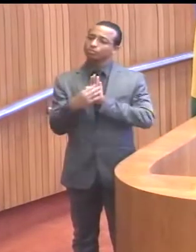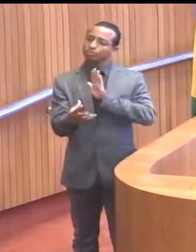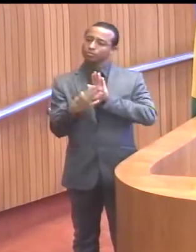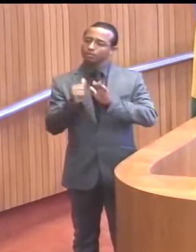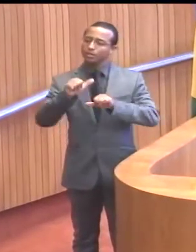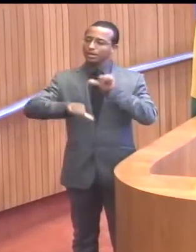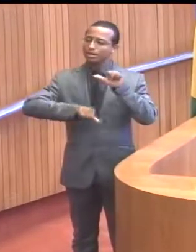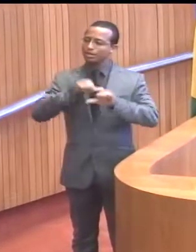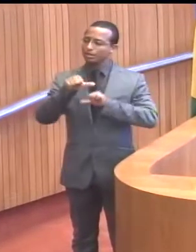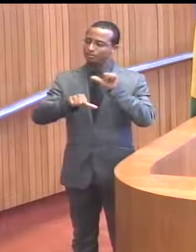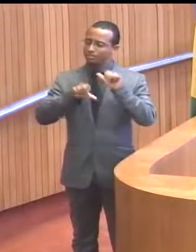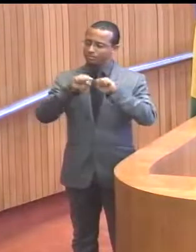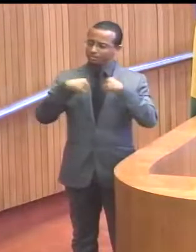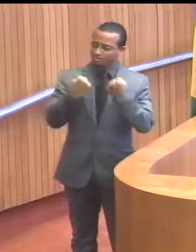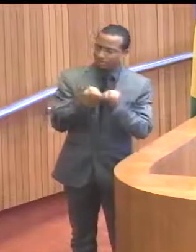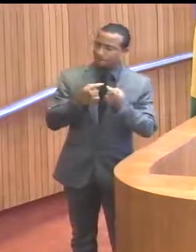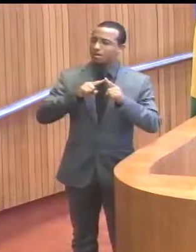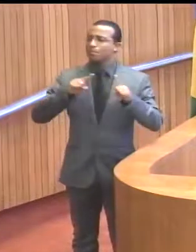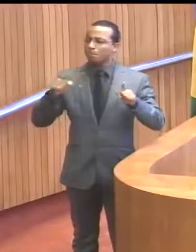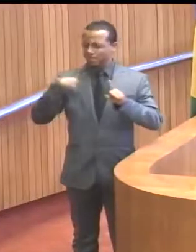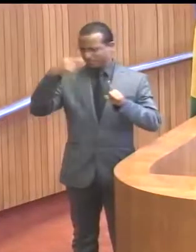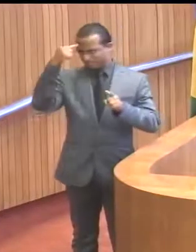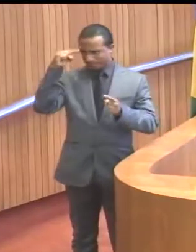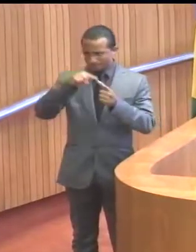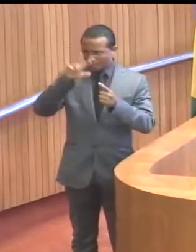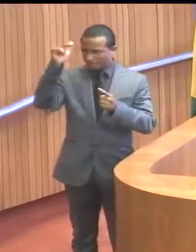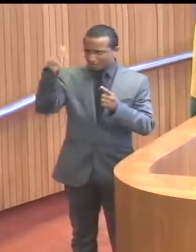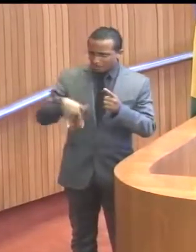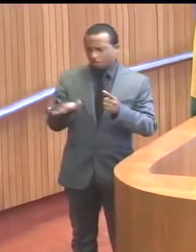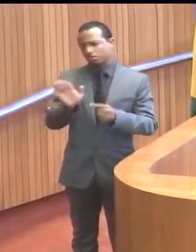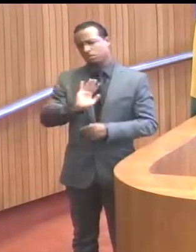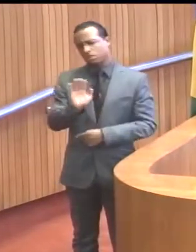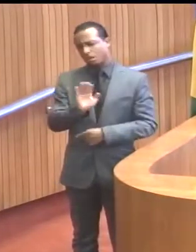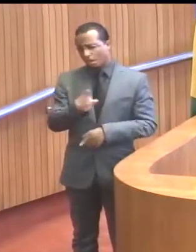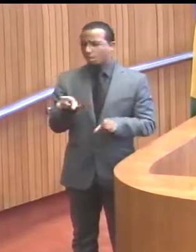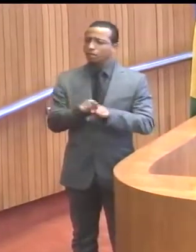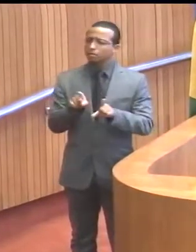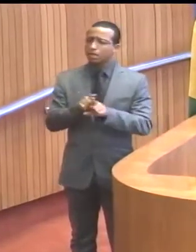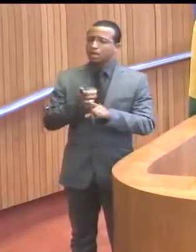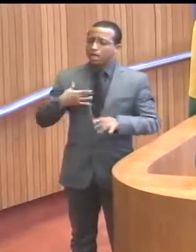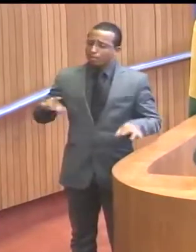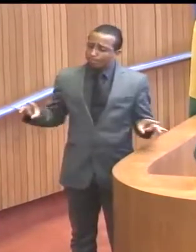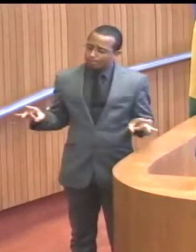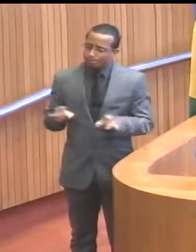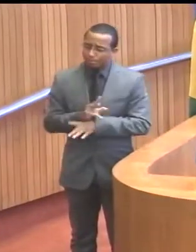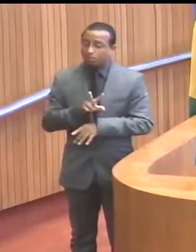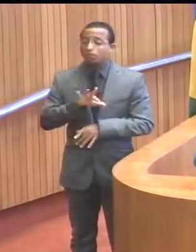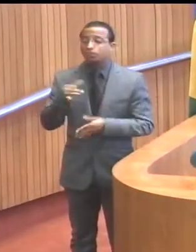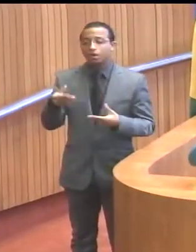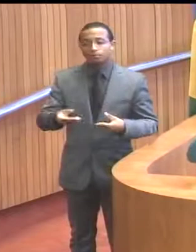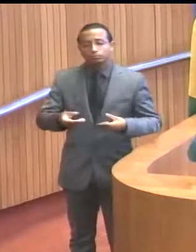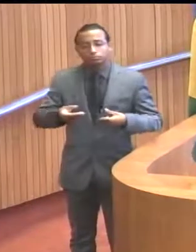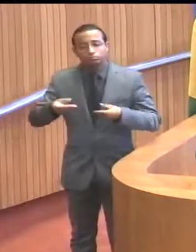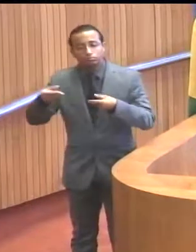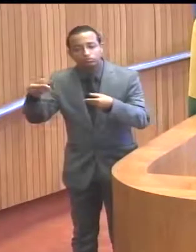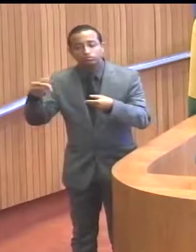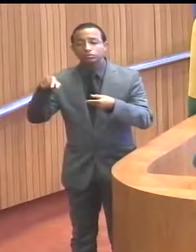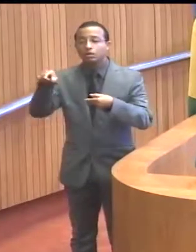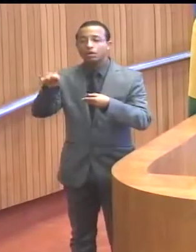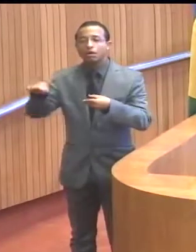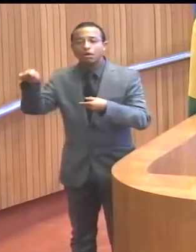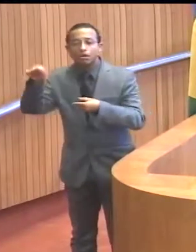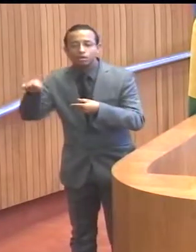transformação social, mas não apenas para isso. Esse projeto também, ao ser finalizado, será encaminhado, não é? Às